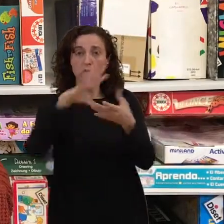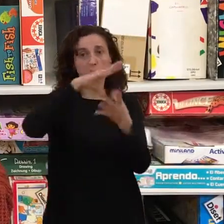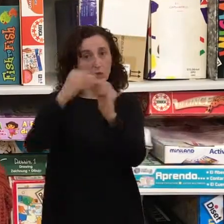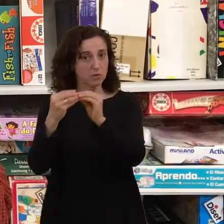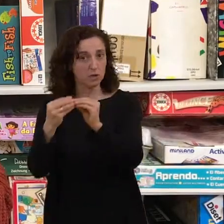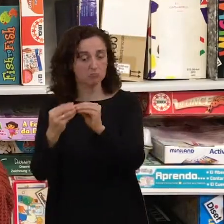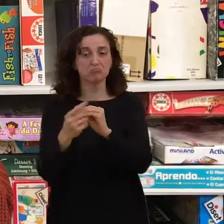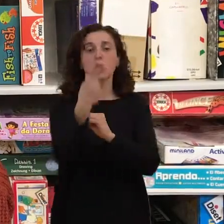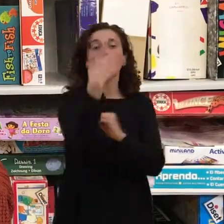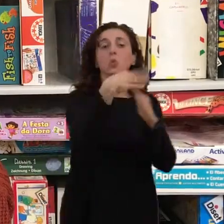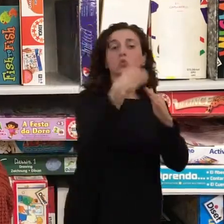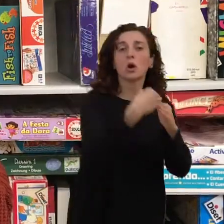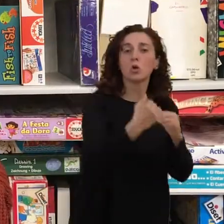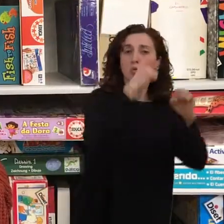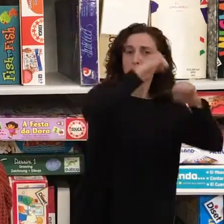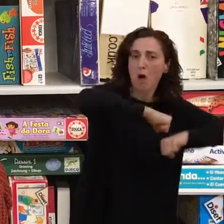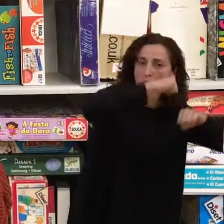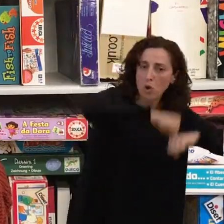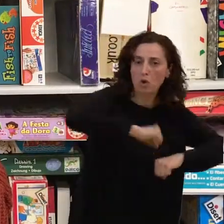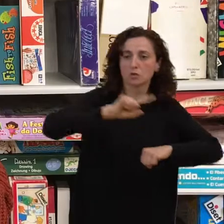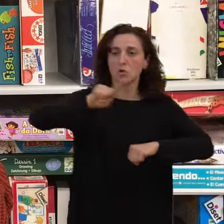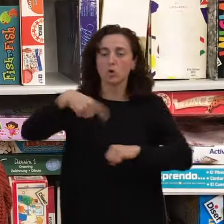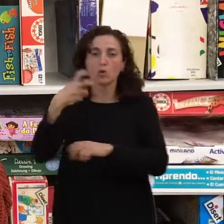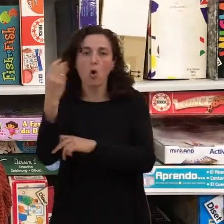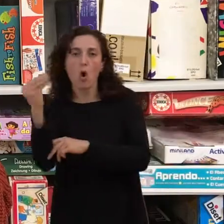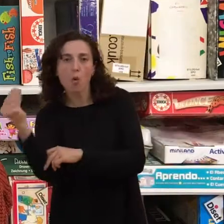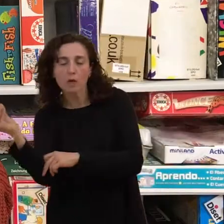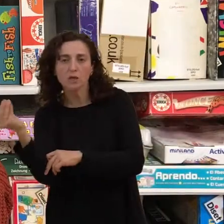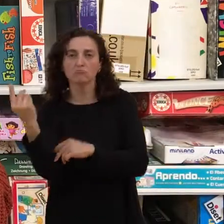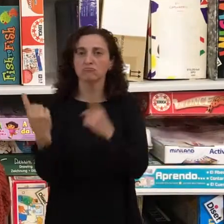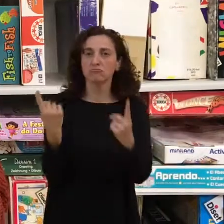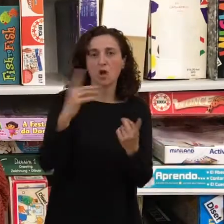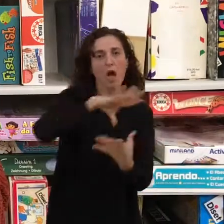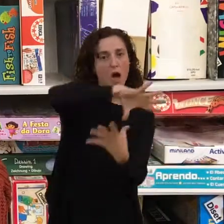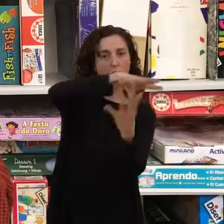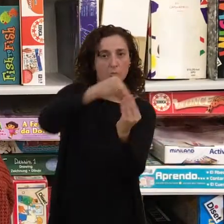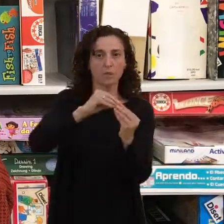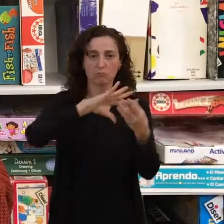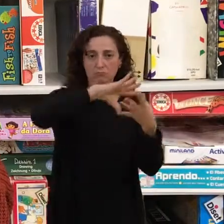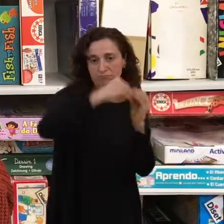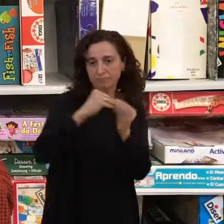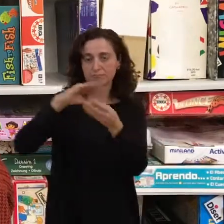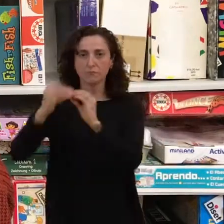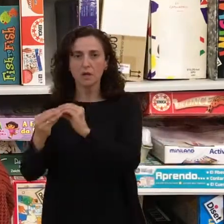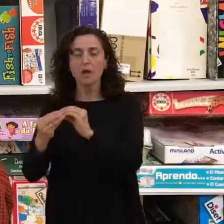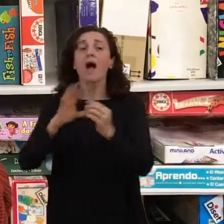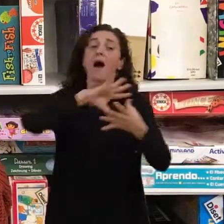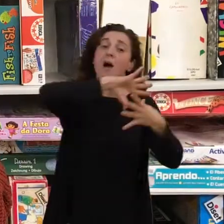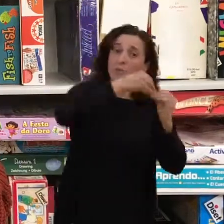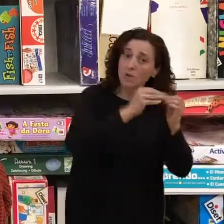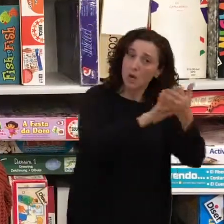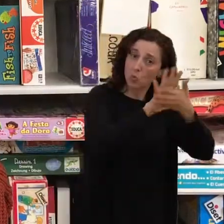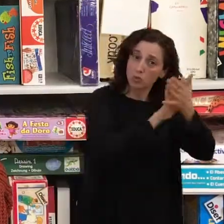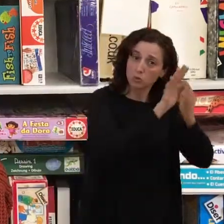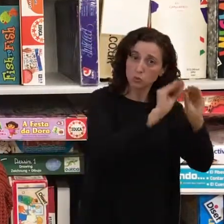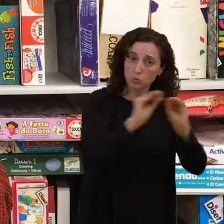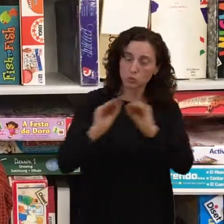muy mayores, usuarios jóvenes, y también un poco es adaptar no solo a la lengua de signos, sino también a la cultura de la comunidad sorda.